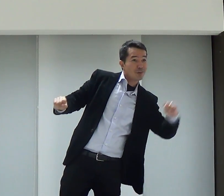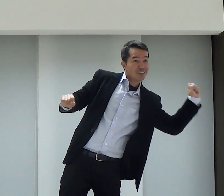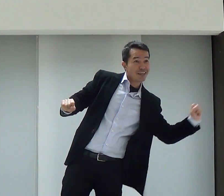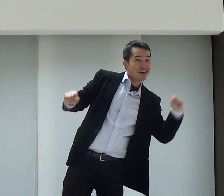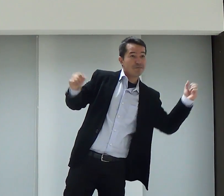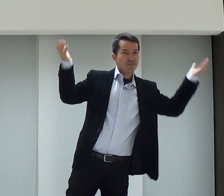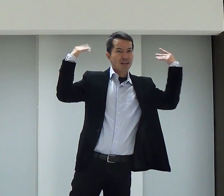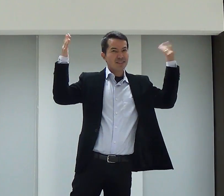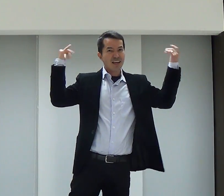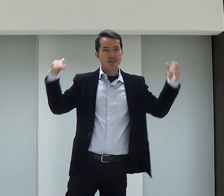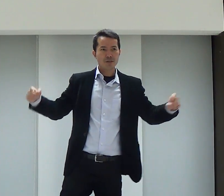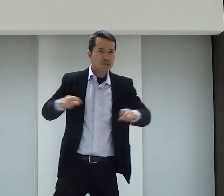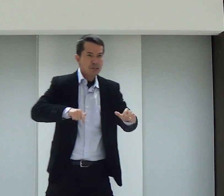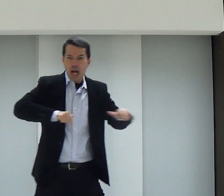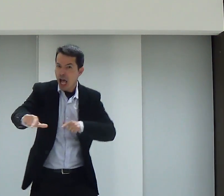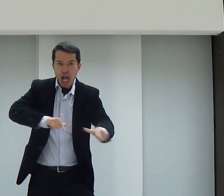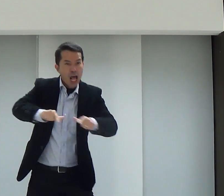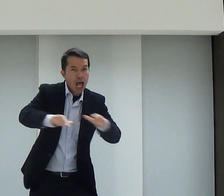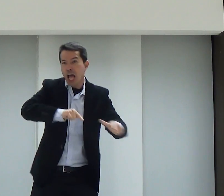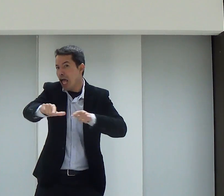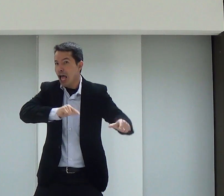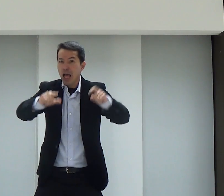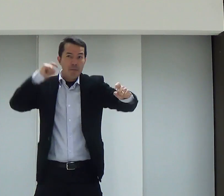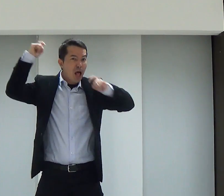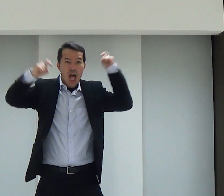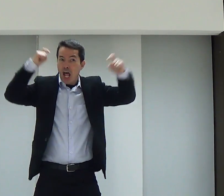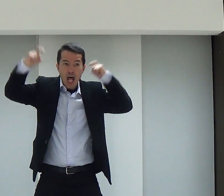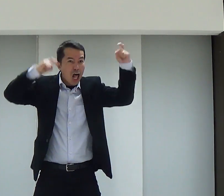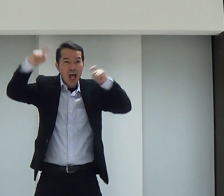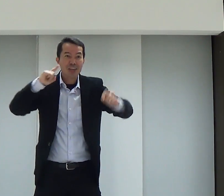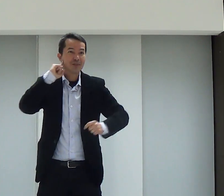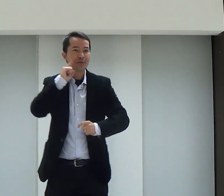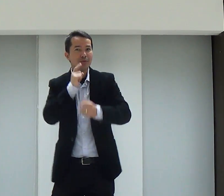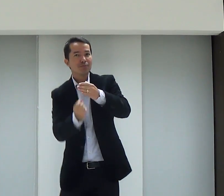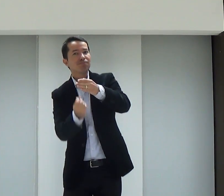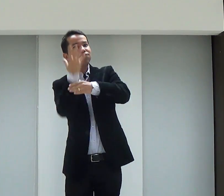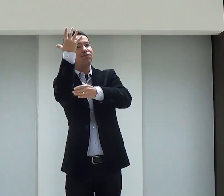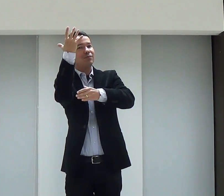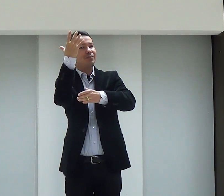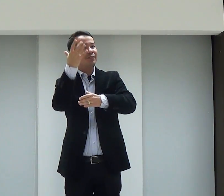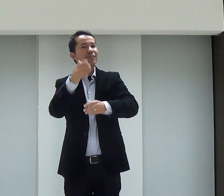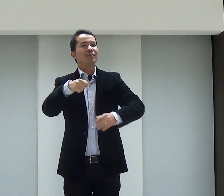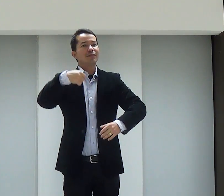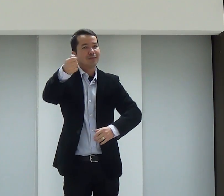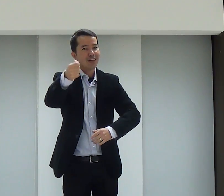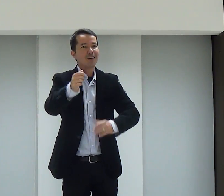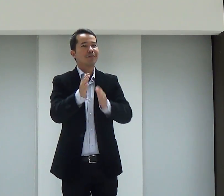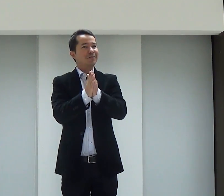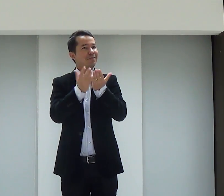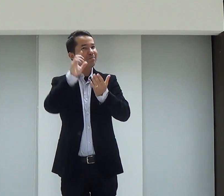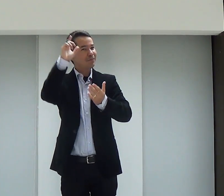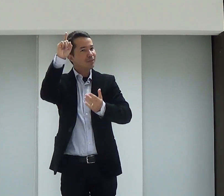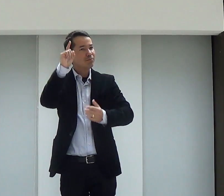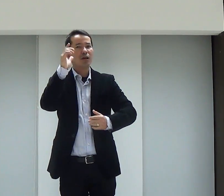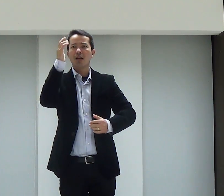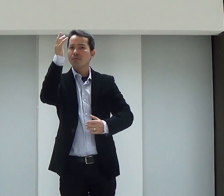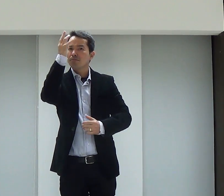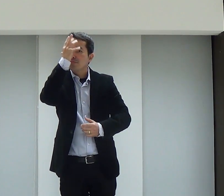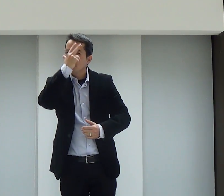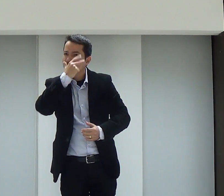era solteiro. O Valdecir também era solteiro. E eles ficaram lá, trabalhando despreocupados com os surdos, pra enfrentar o mistério, pra poder ter